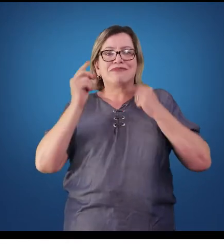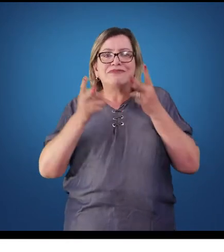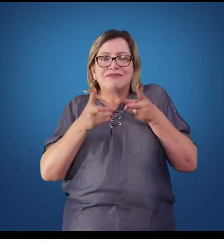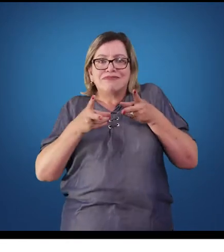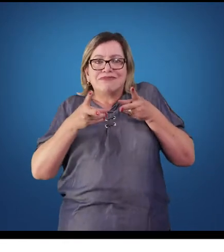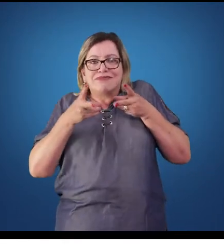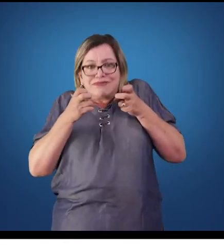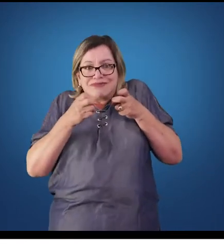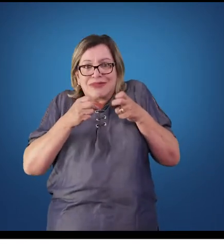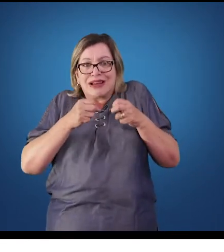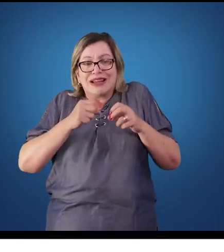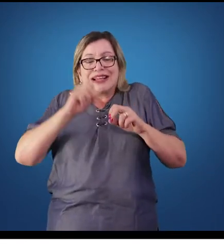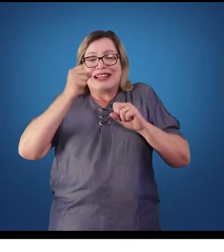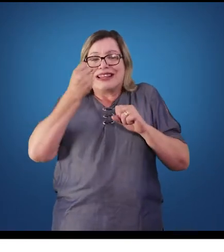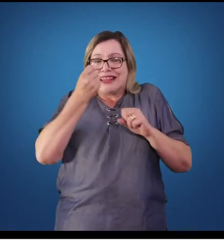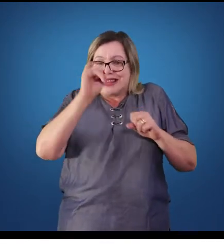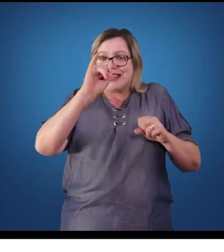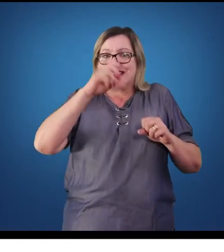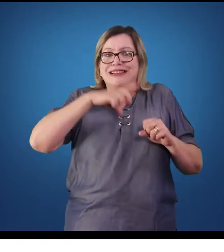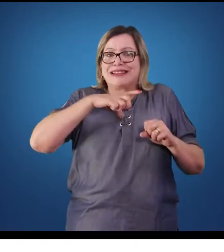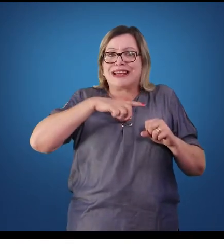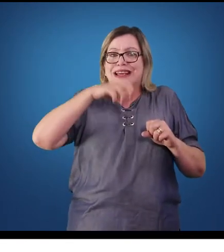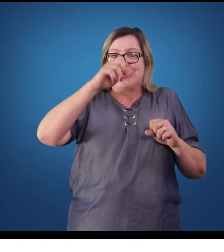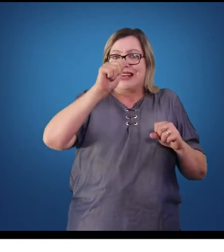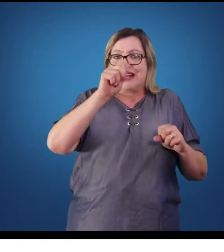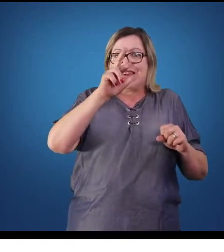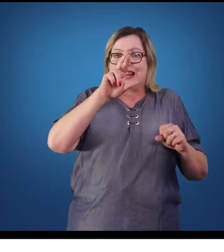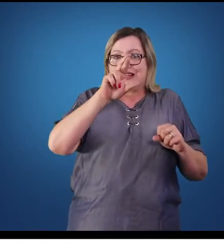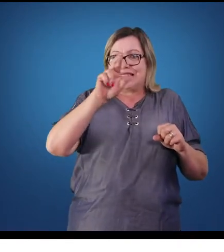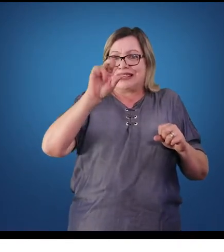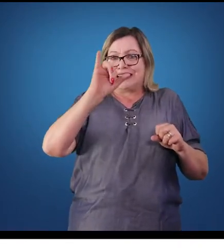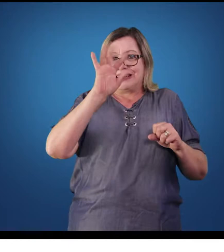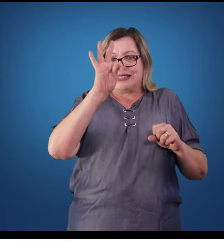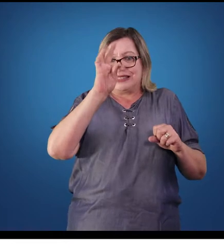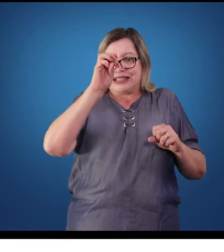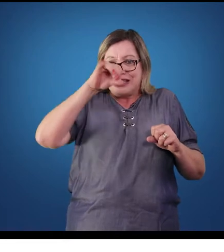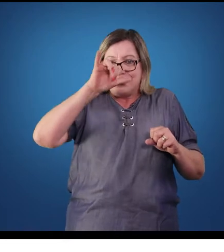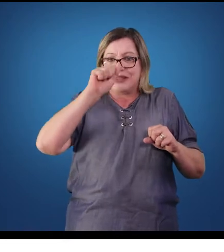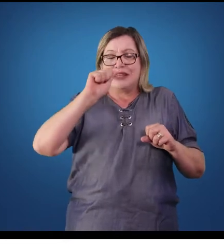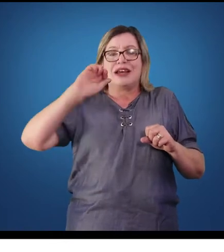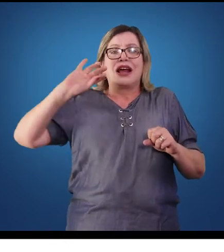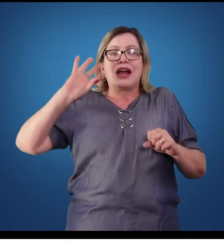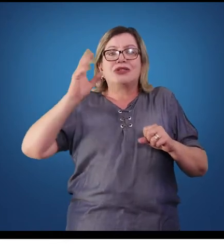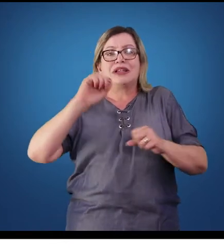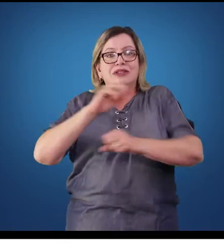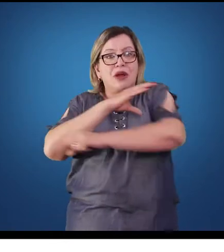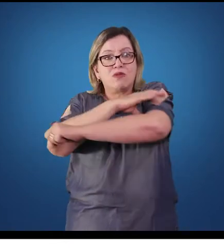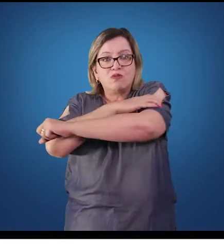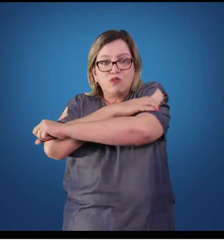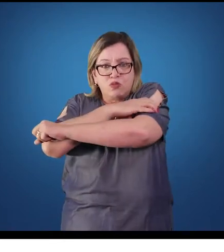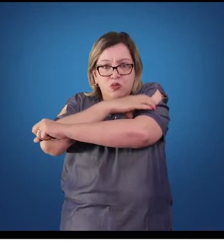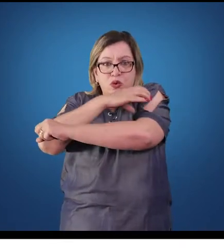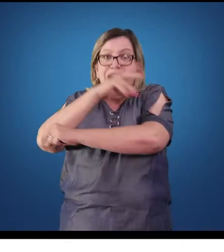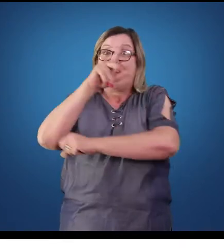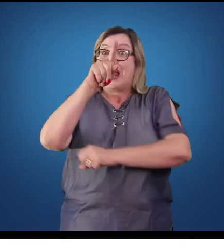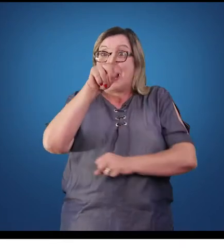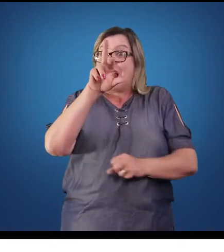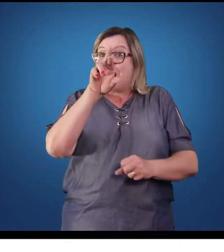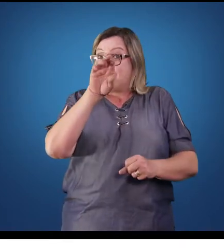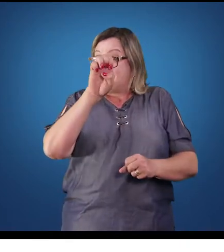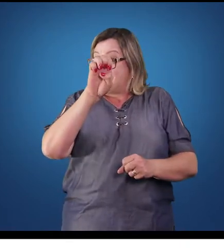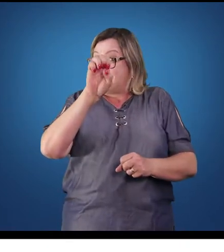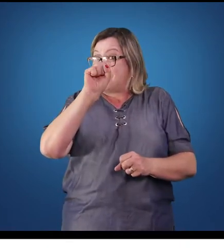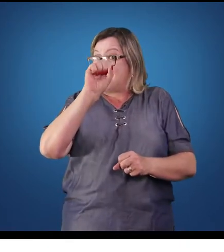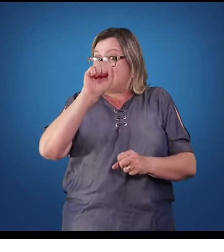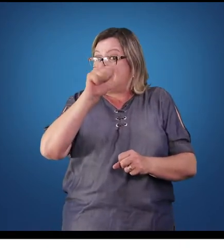arritmia cardíaca, existe uma alteração da pressão que é gerada nos vasos sanguíneos, ou seja, quando os nossos